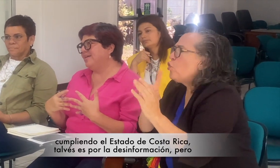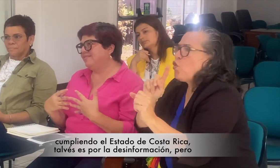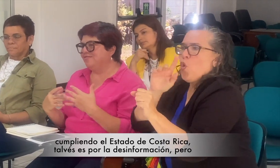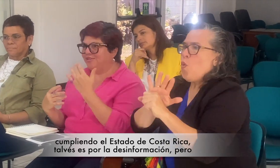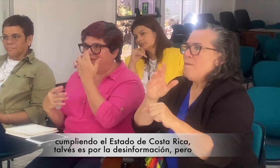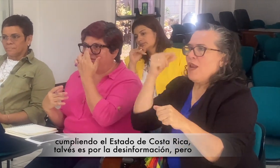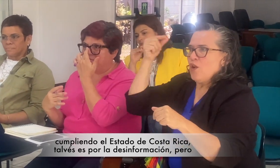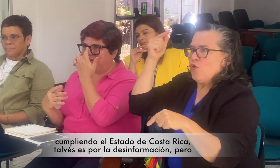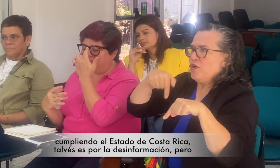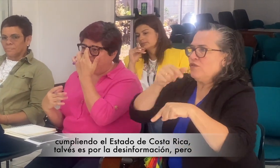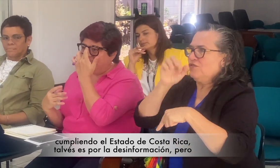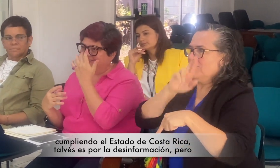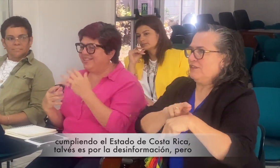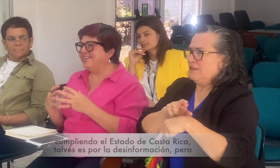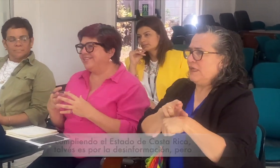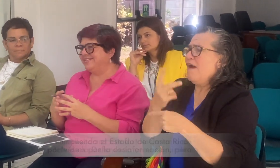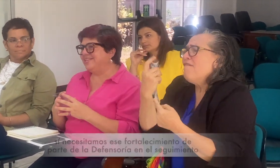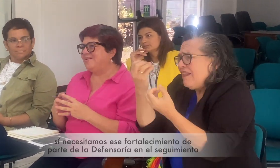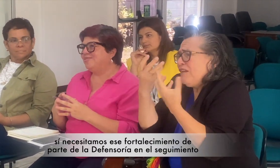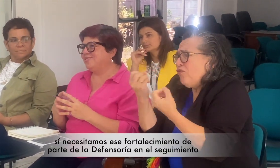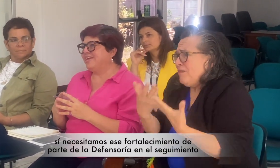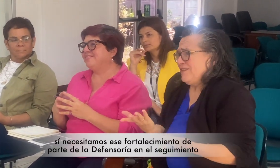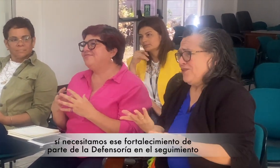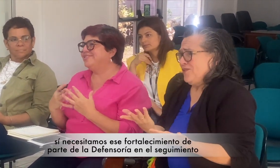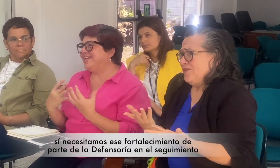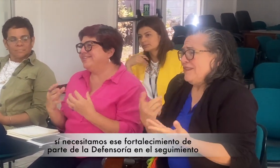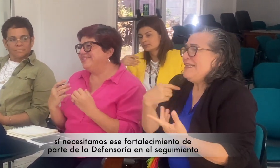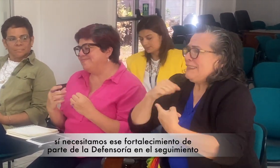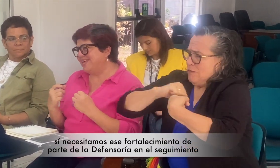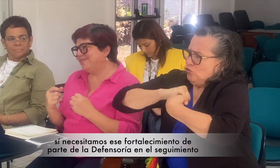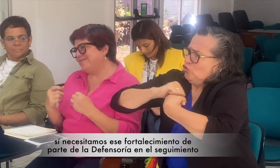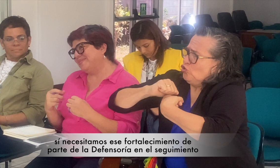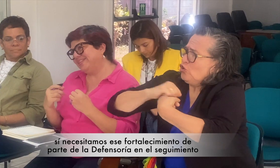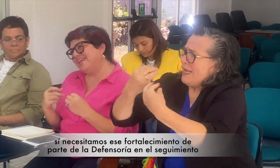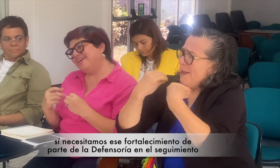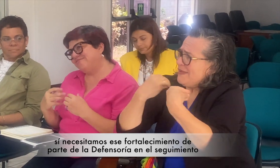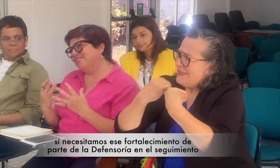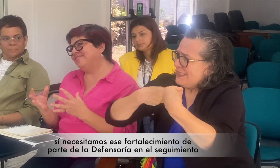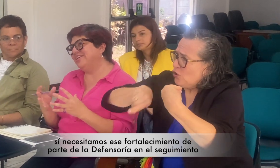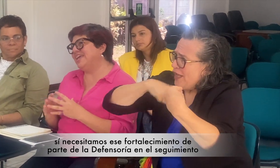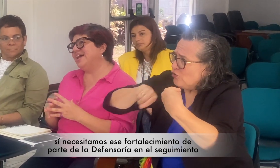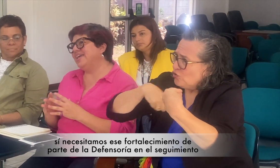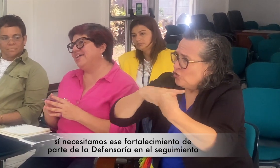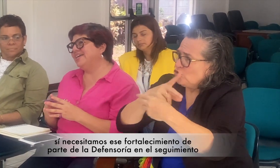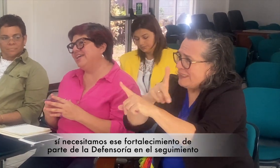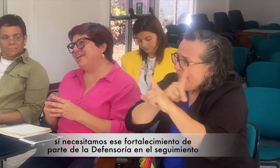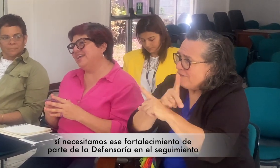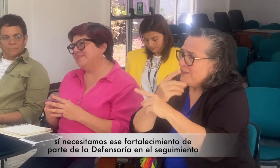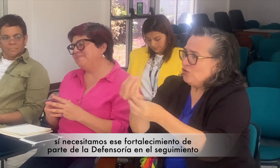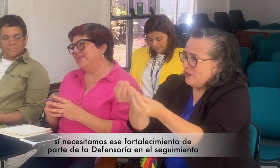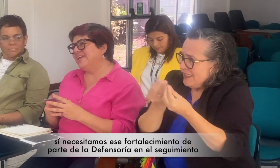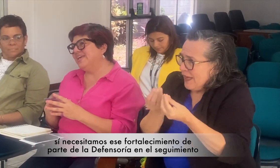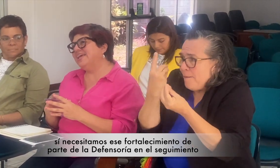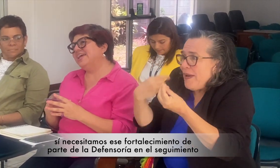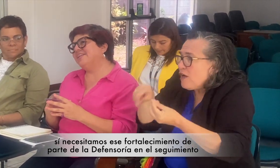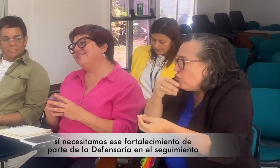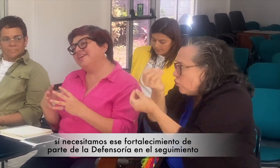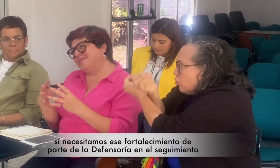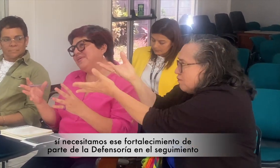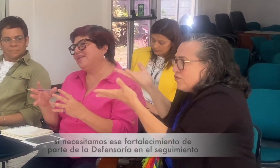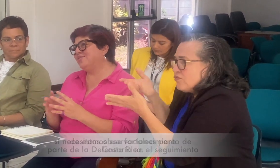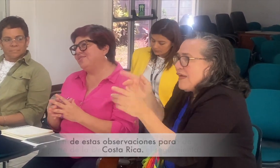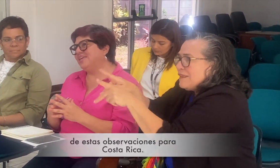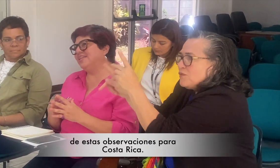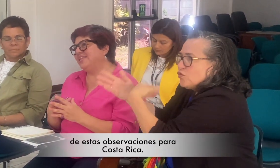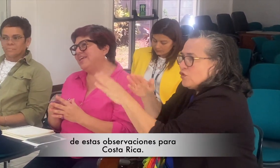es por la desinformación, pero si necesitamos ese fortalecimiento de parte de la Defensoría en el